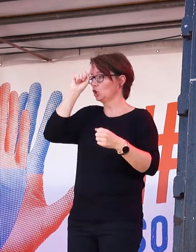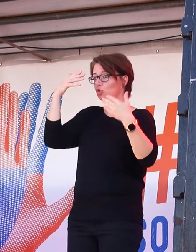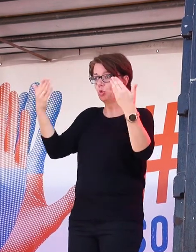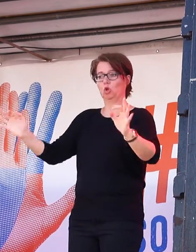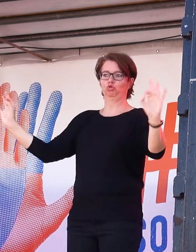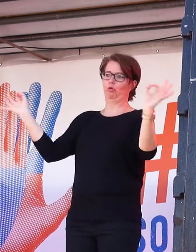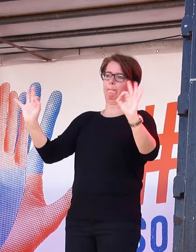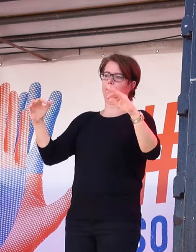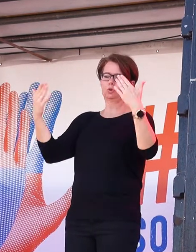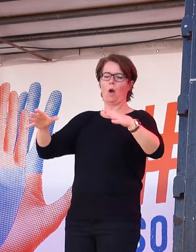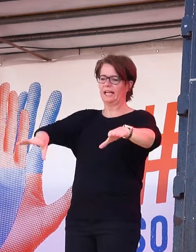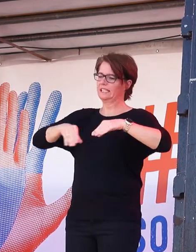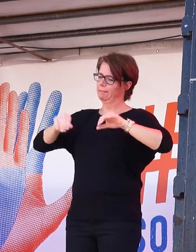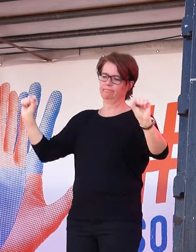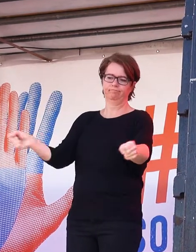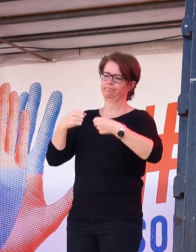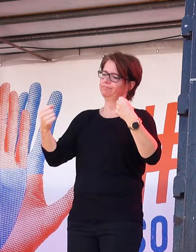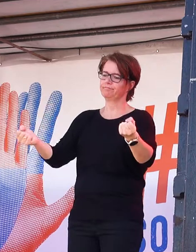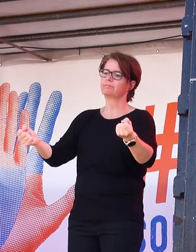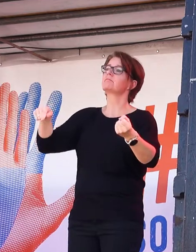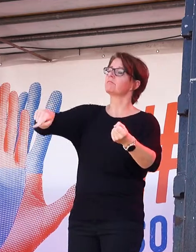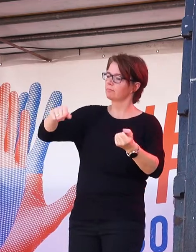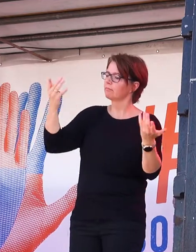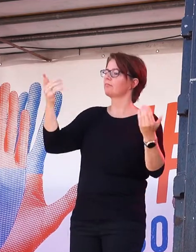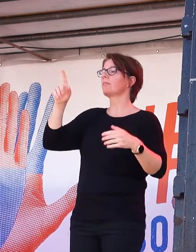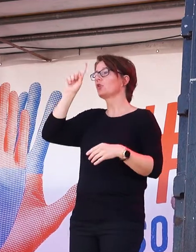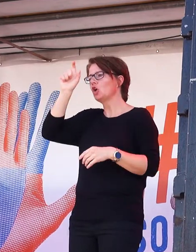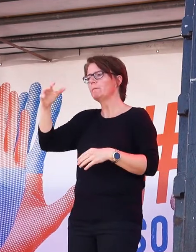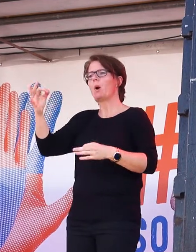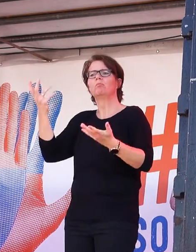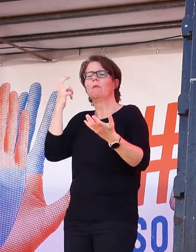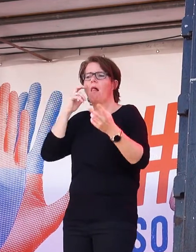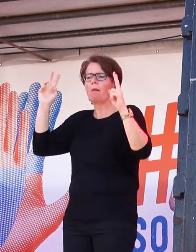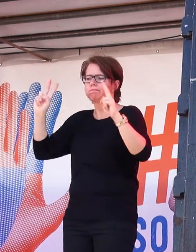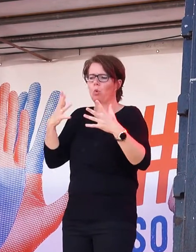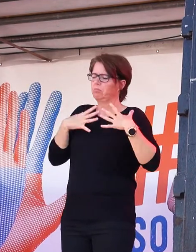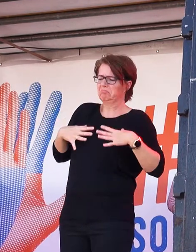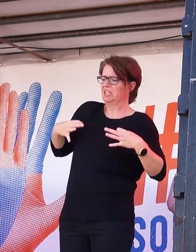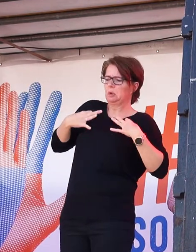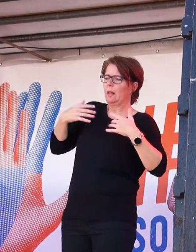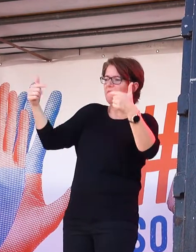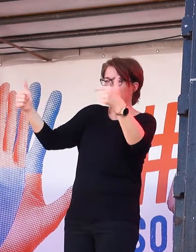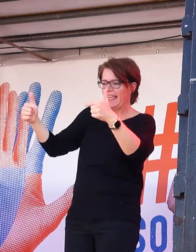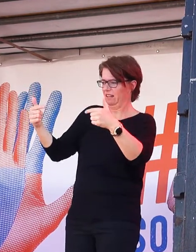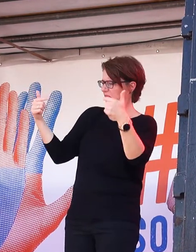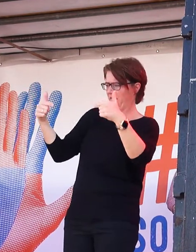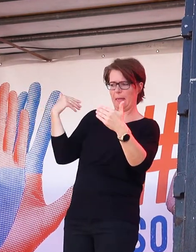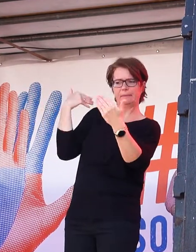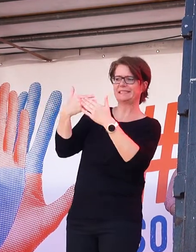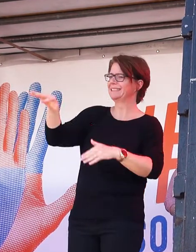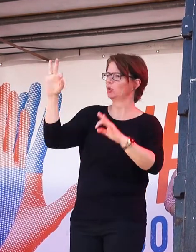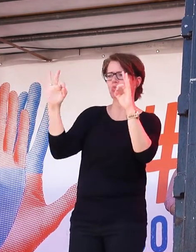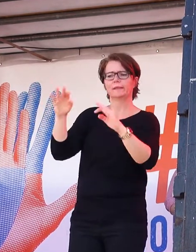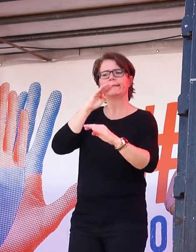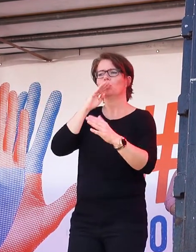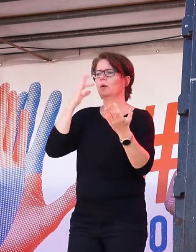heute nach wie vor häufig so versorgt werden, dass man nicht weiß, ist das eigentlich mit Menschenwürde vereinbar. Wir